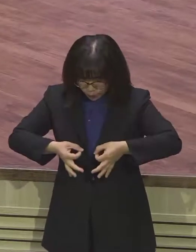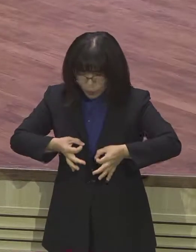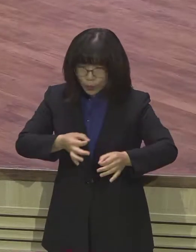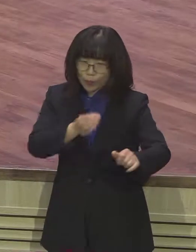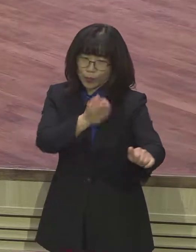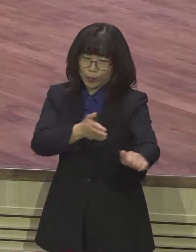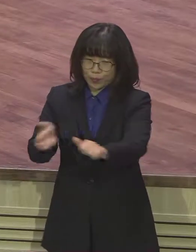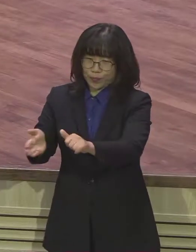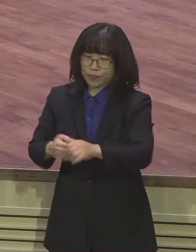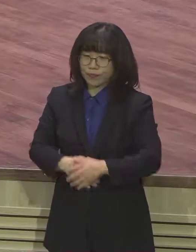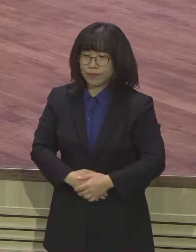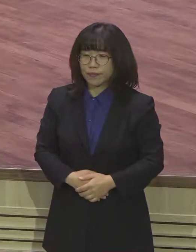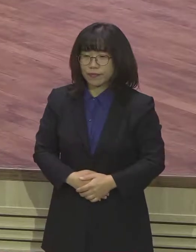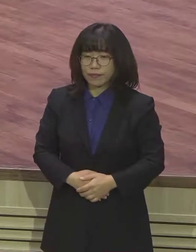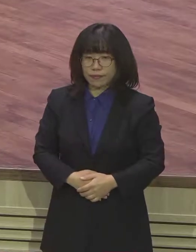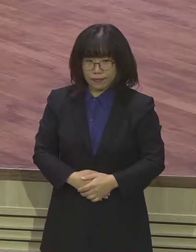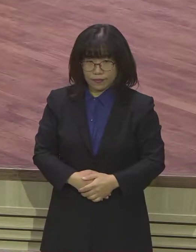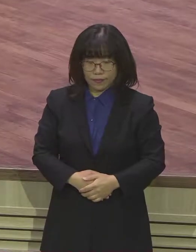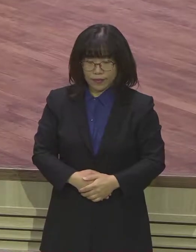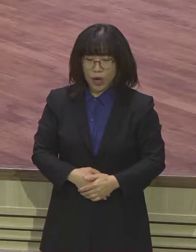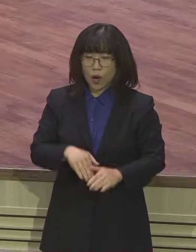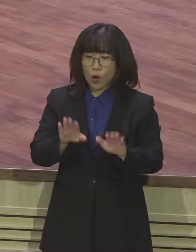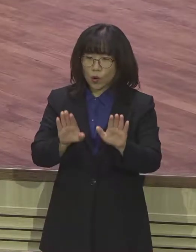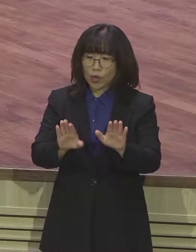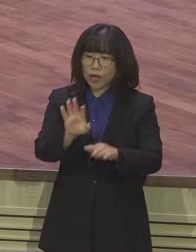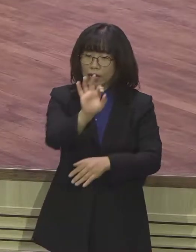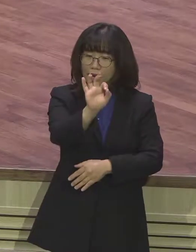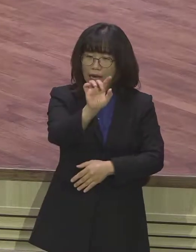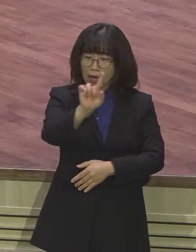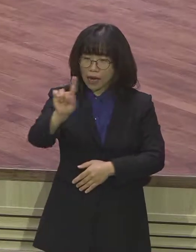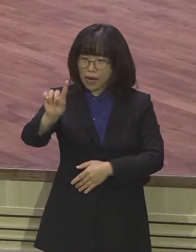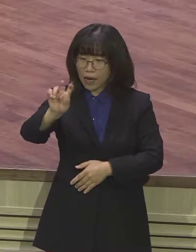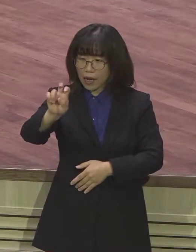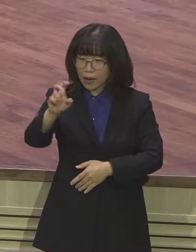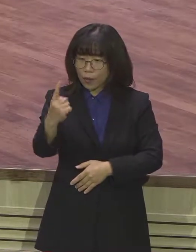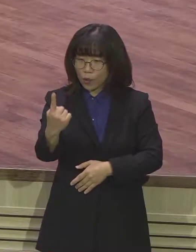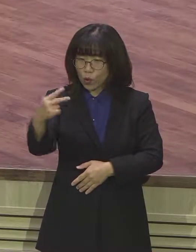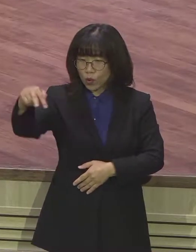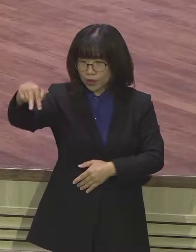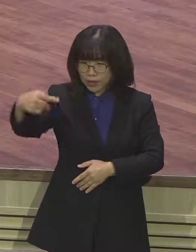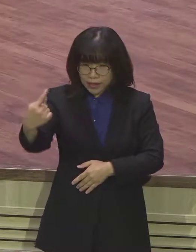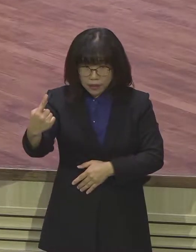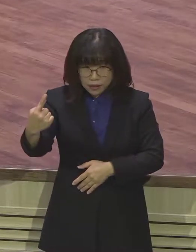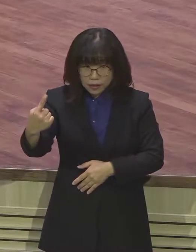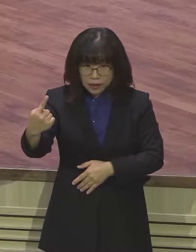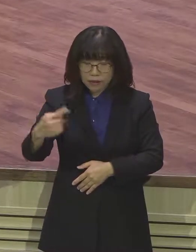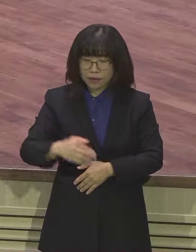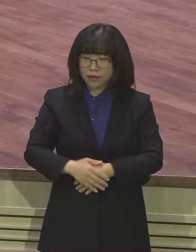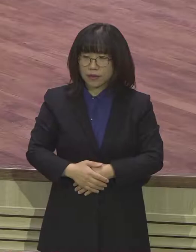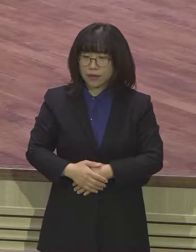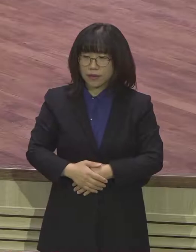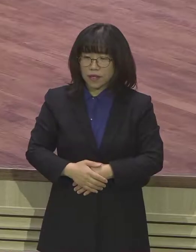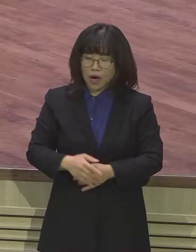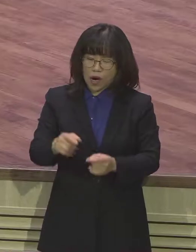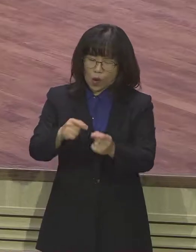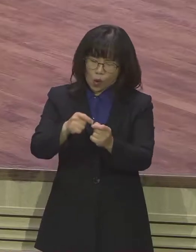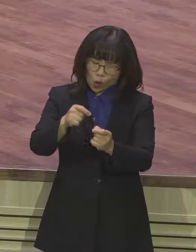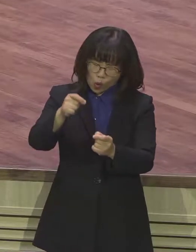오늘 본문인 이 암호스선은 모든 선지석 가운데 사실은 가장 오래된 책으로 구약의